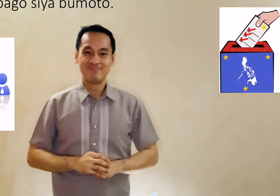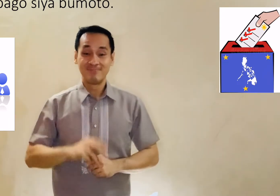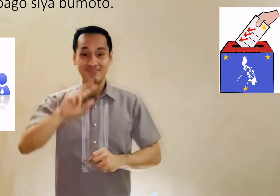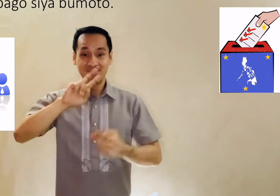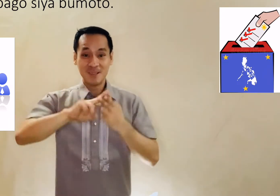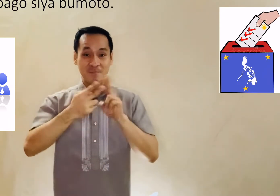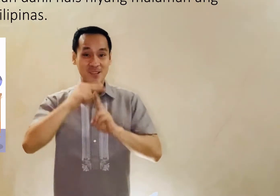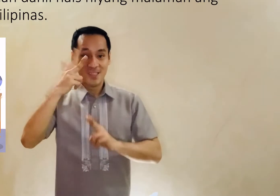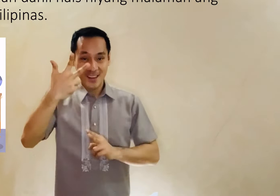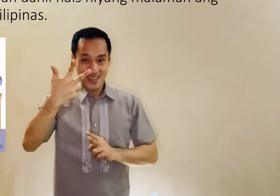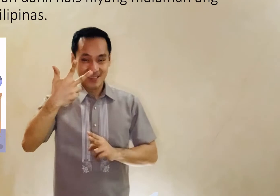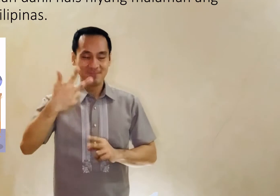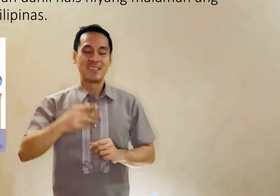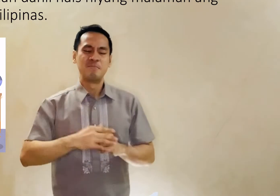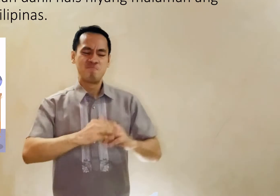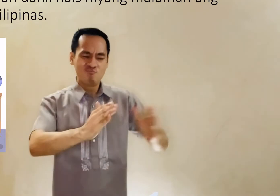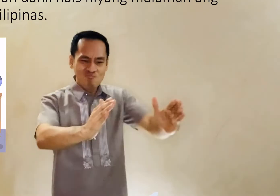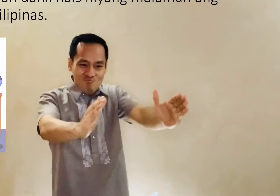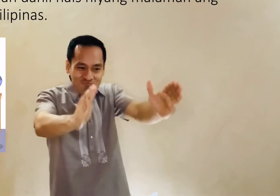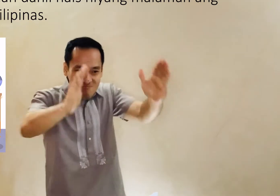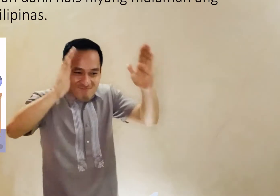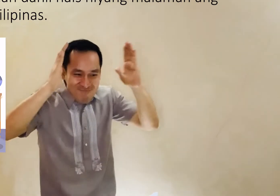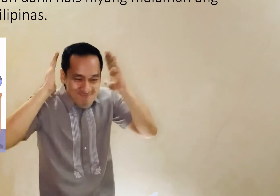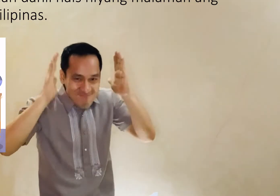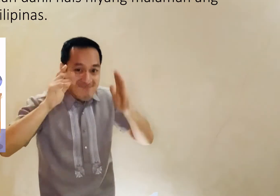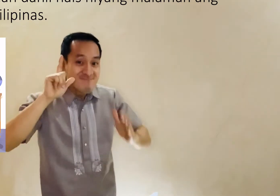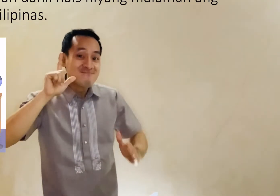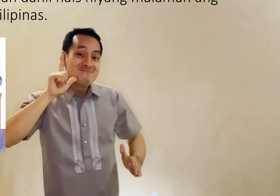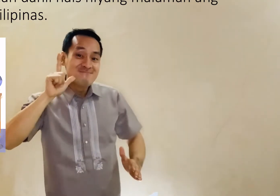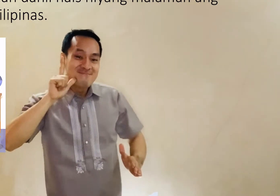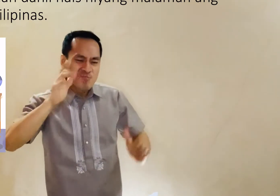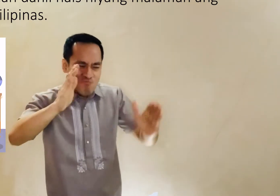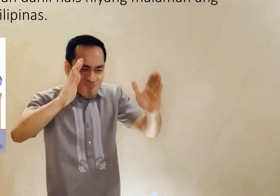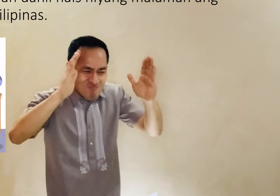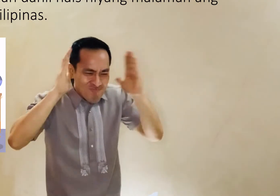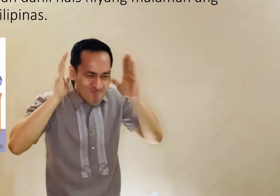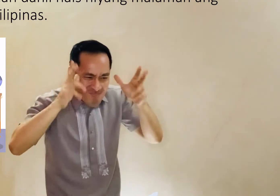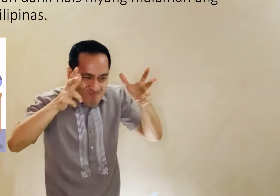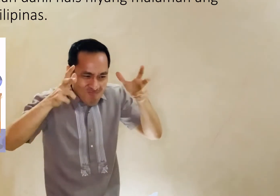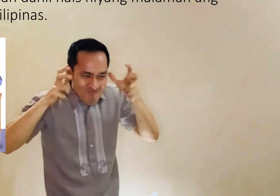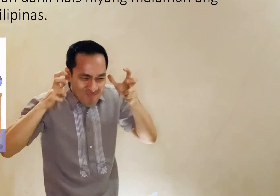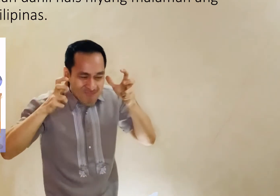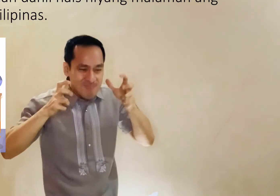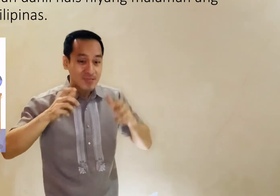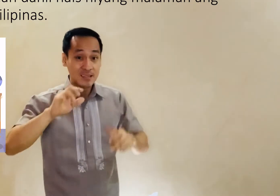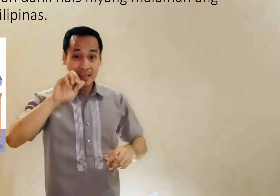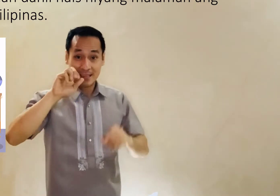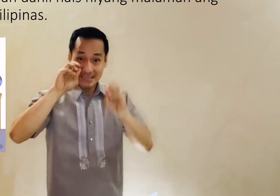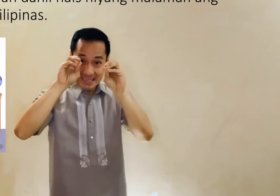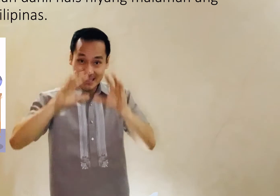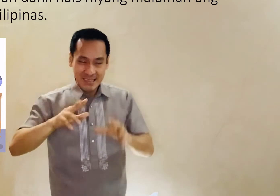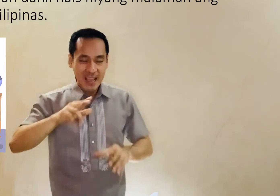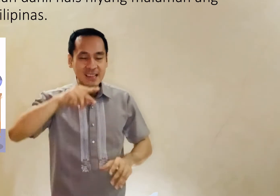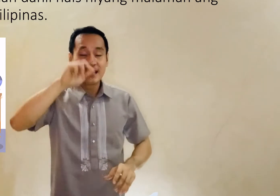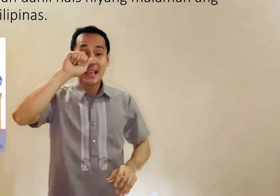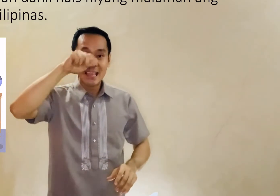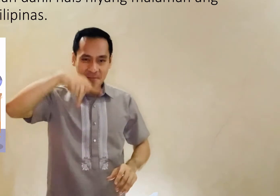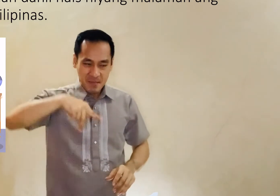Number 3 Nakikinig ng mabuti si Leonor Sa kanyang guro sa araling panlipunan Dahil